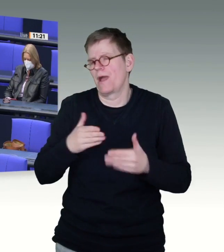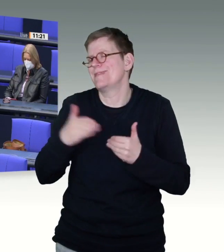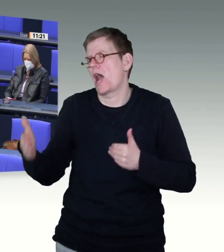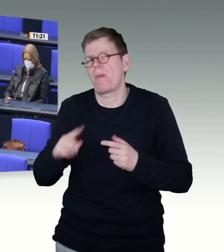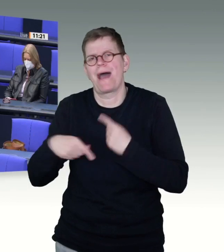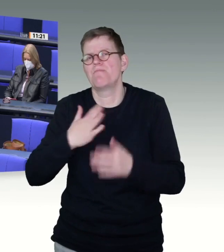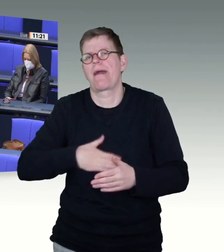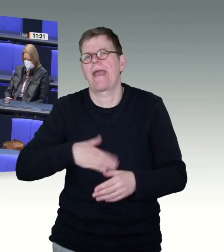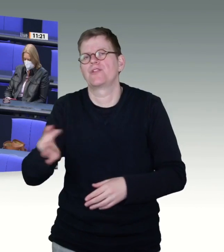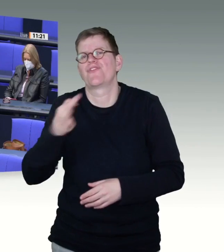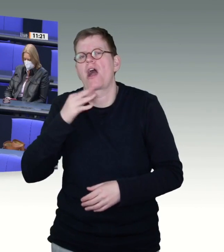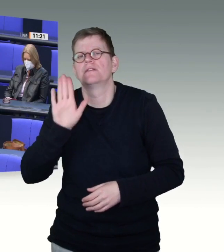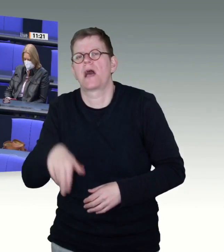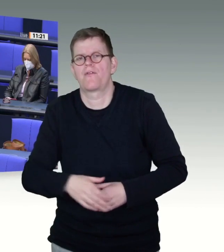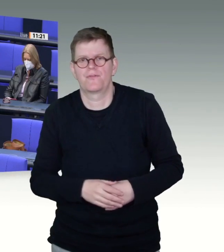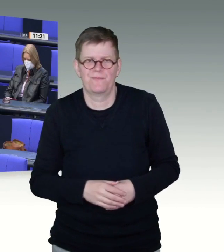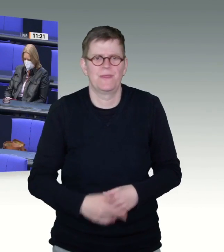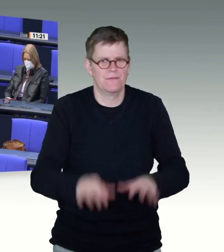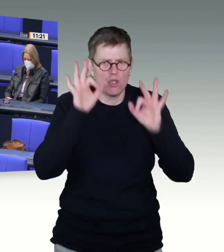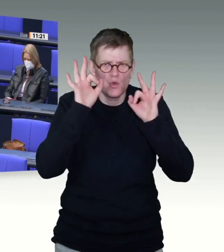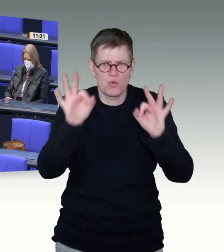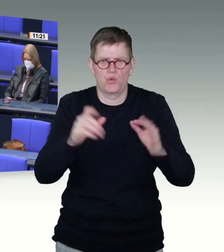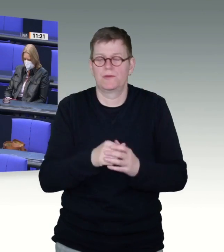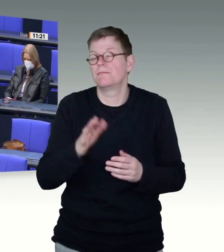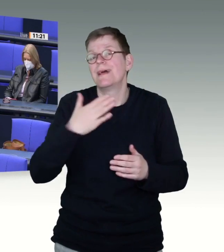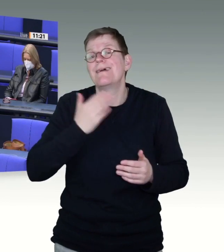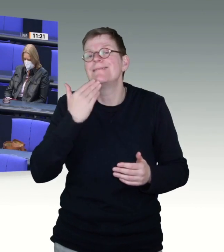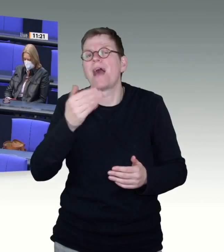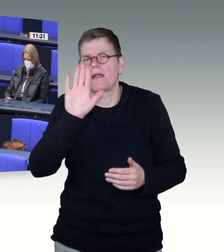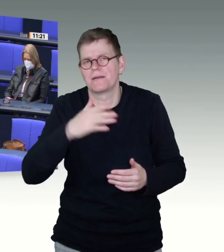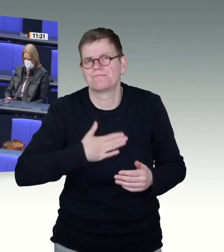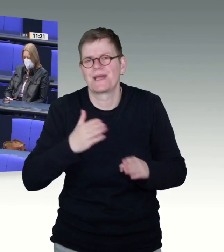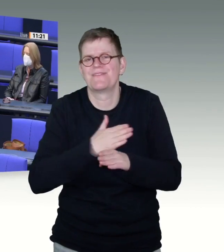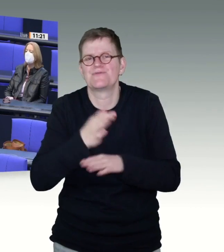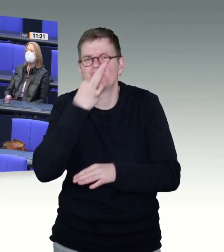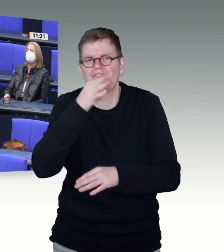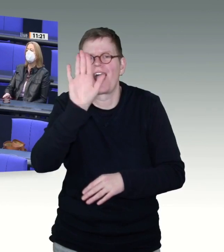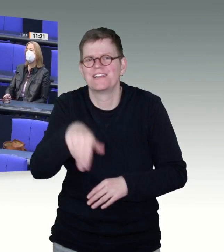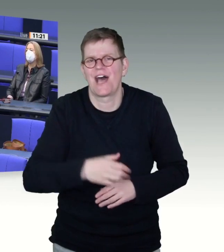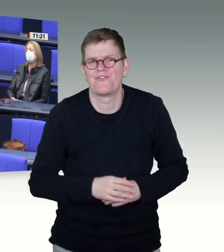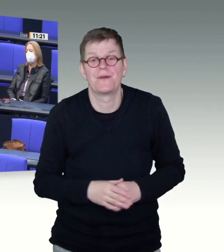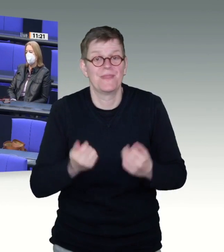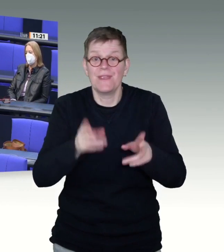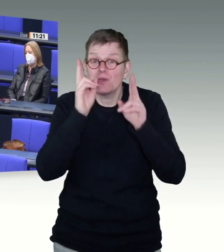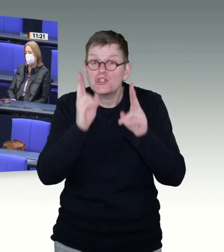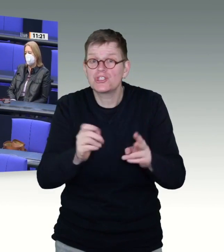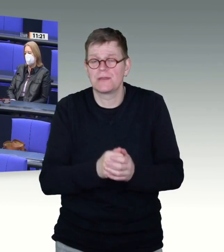Sie zur Kenntnis genommen haben, dass die Regionen, die jetzt modellhaft bereits mit Arztpraxen und ambulanten Praxen arbeiten,